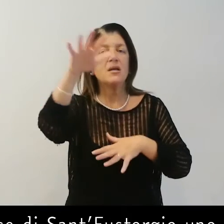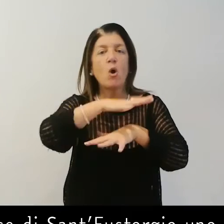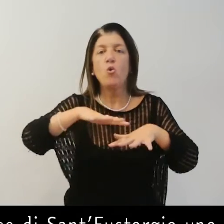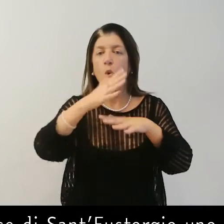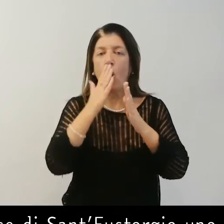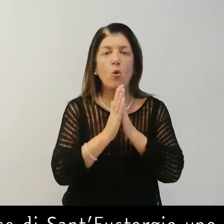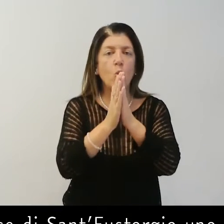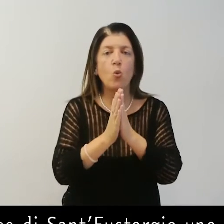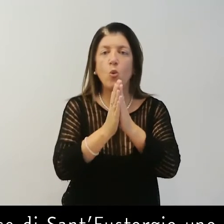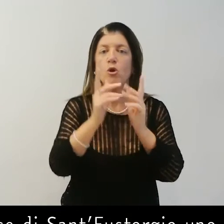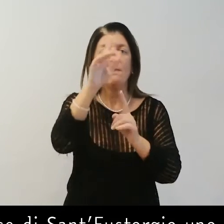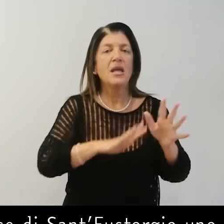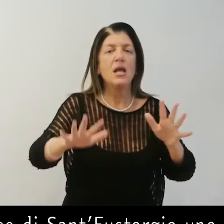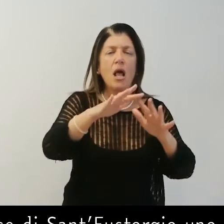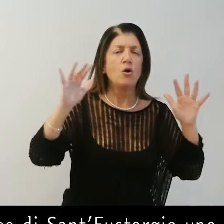importanti luoghi di culto in Milano